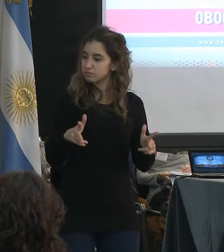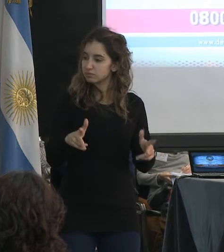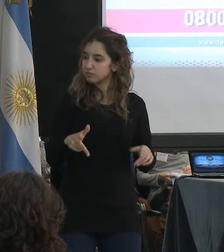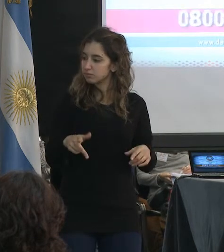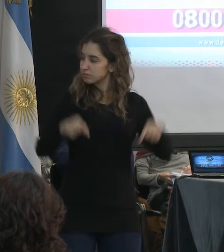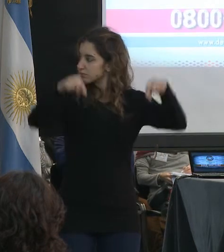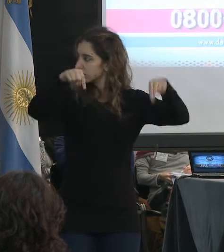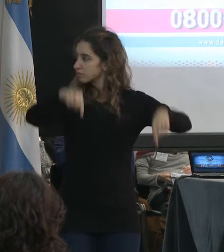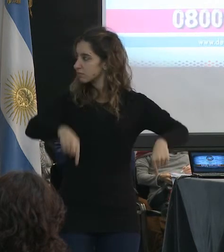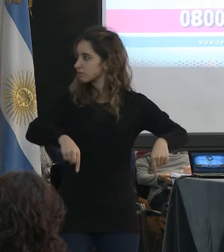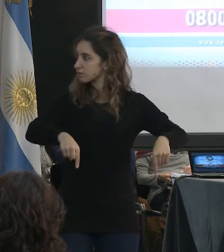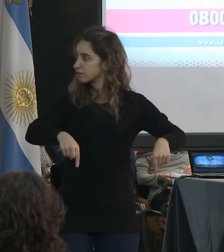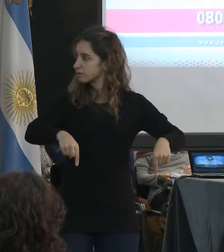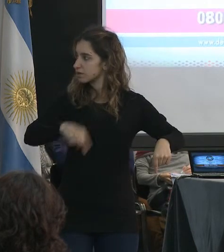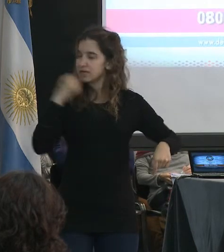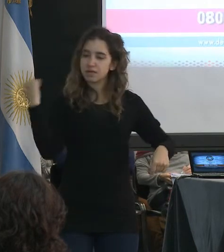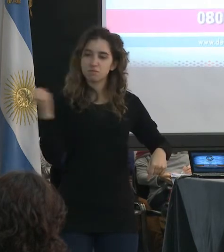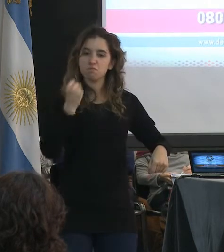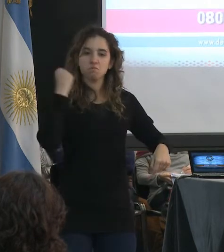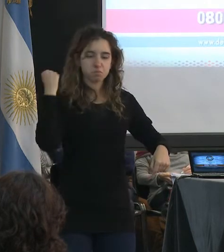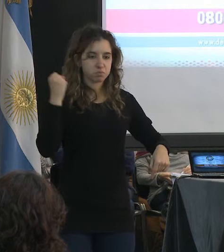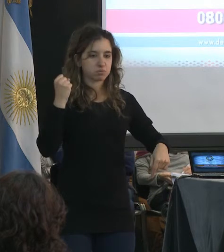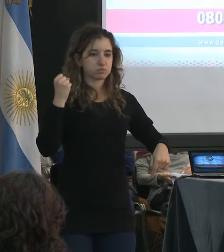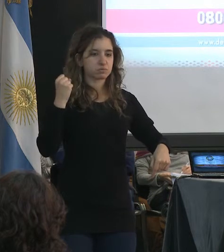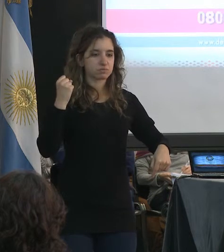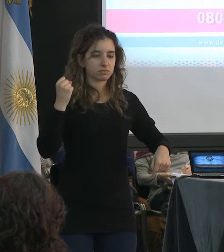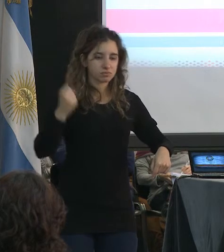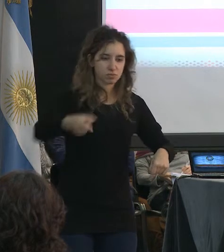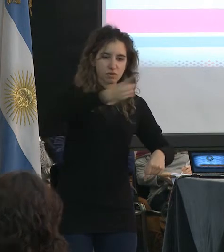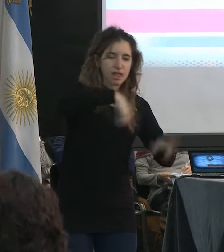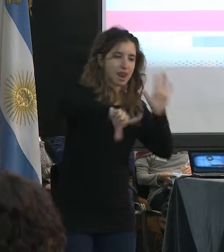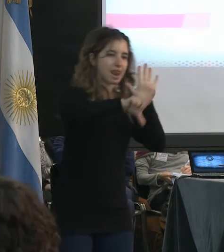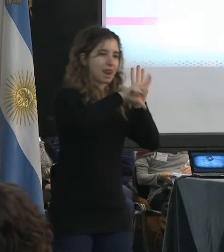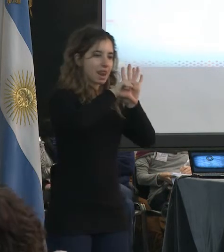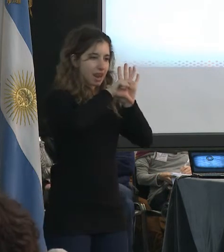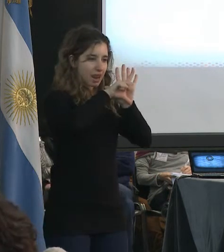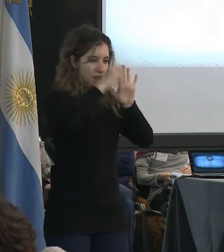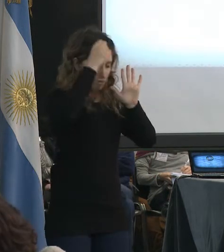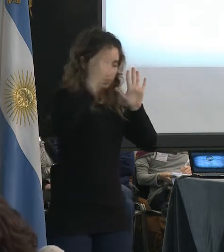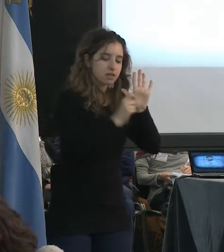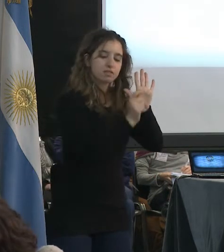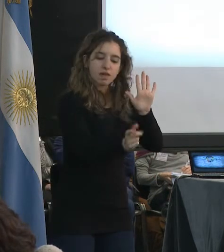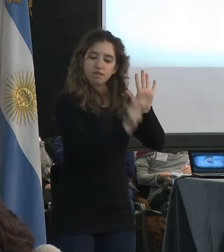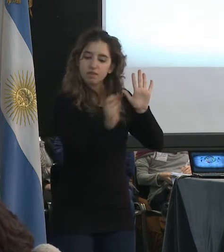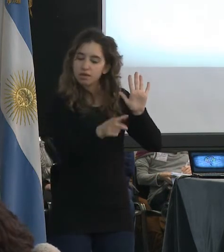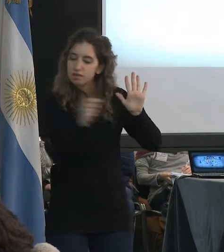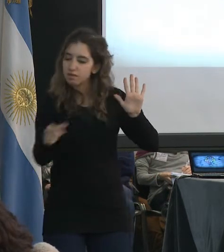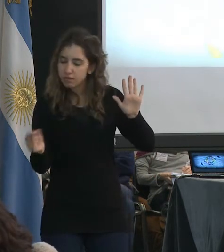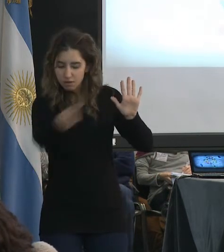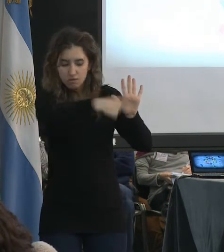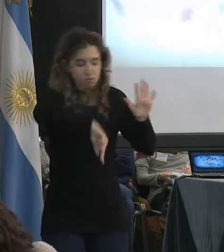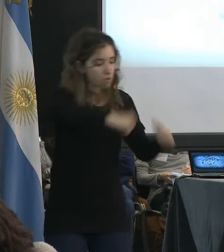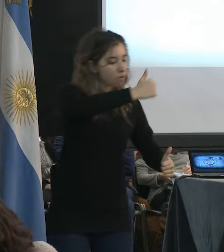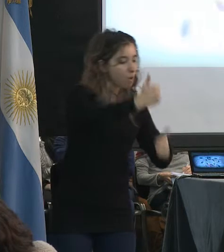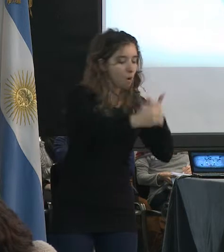alguna razón de ser para que todos trabajemos en el marco de la ley que haya una competencia leal